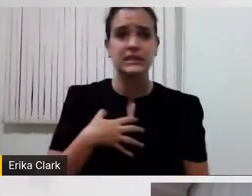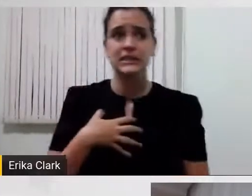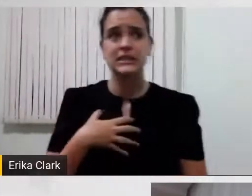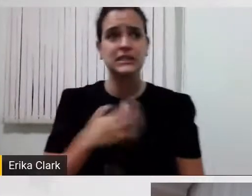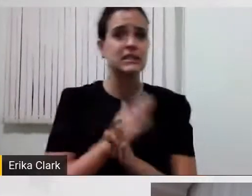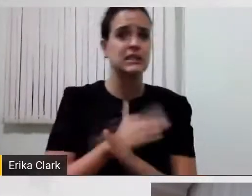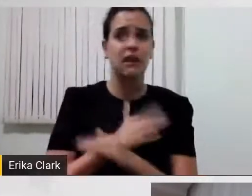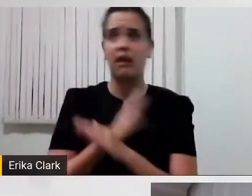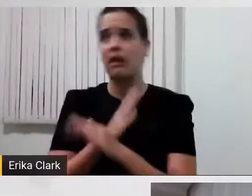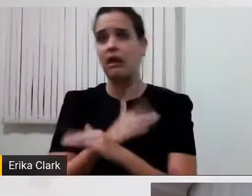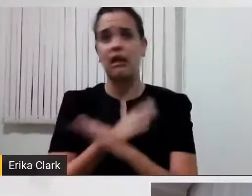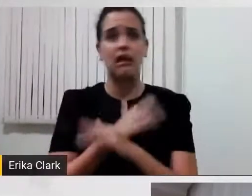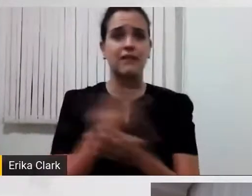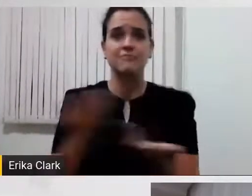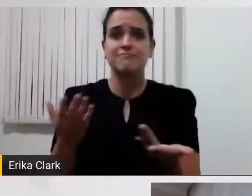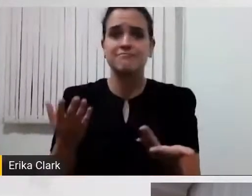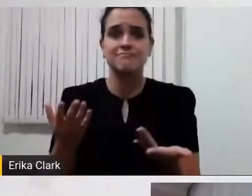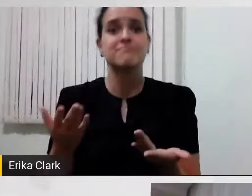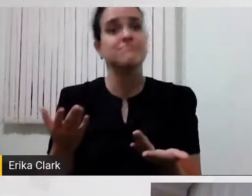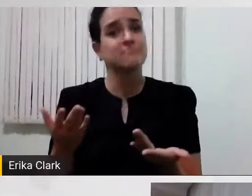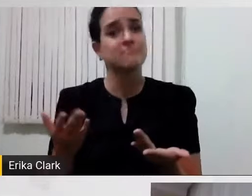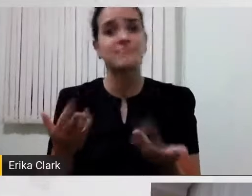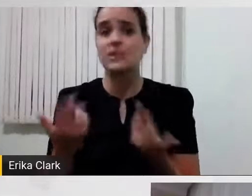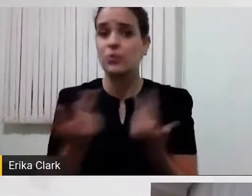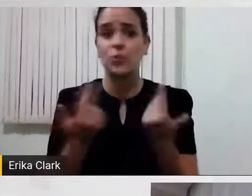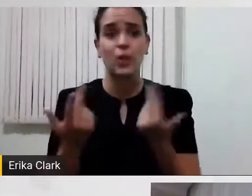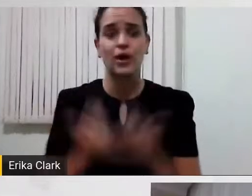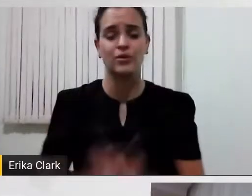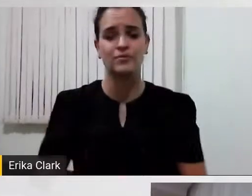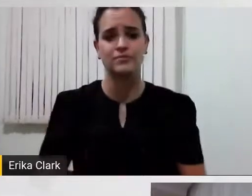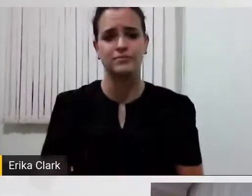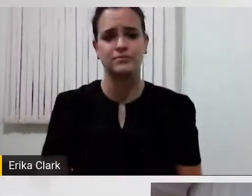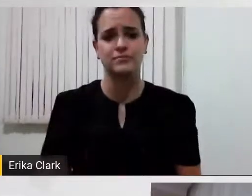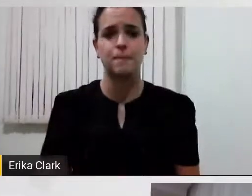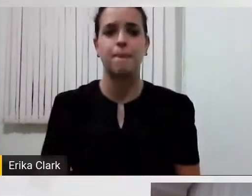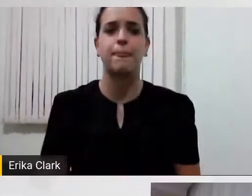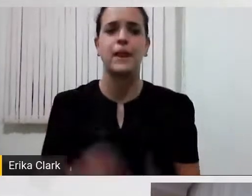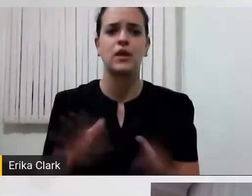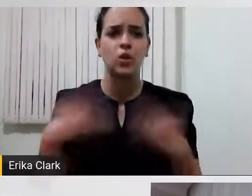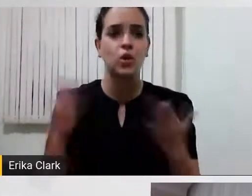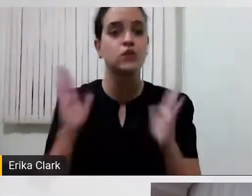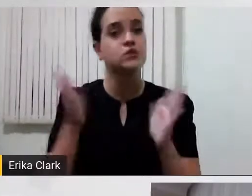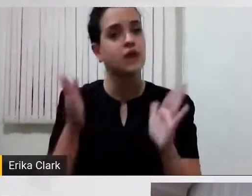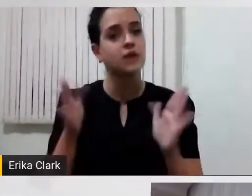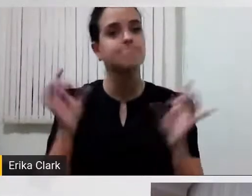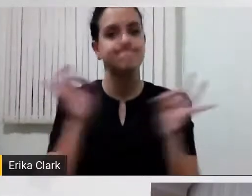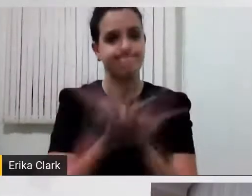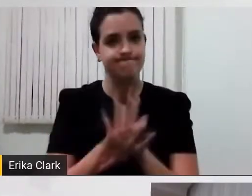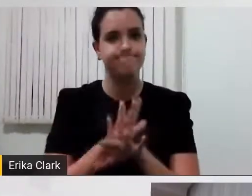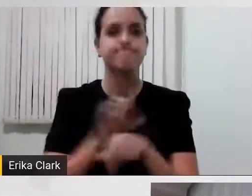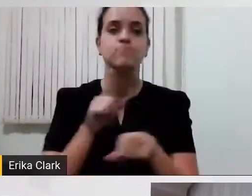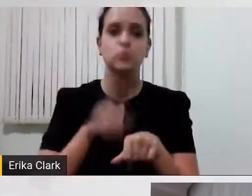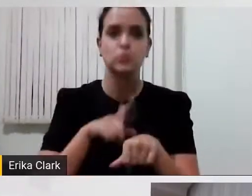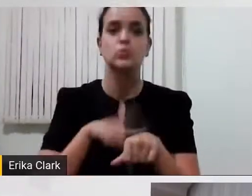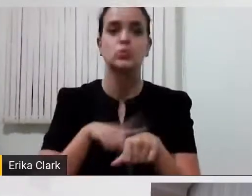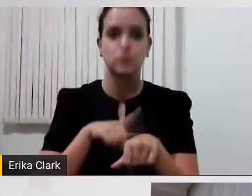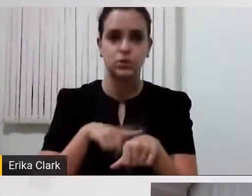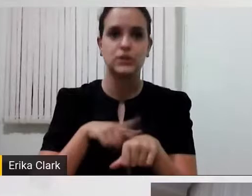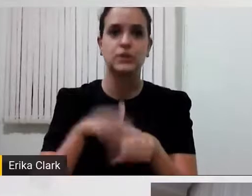mesmo. Agora a gente está vivendo... Oi, a gente já está passando do tempo, eu acho que eu esqueci de controlar o nosso tempo aqui, Eduardo.